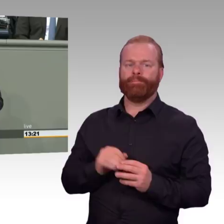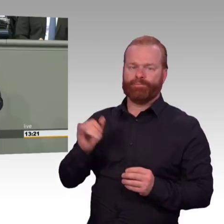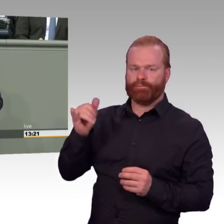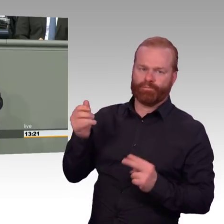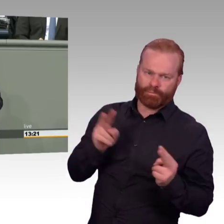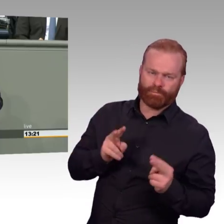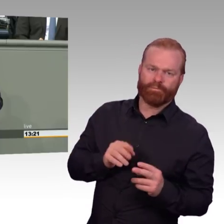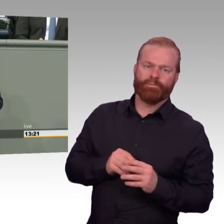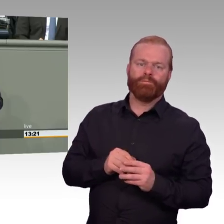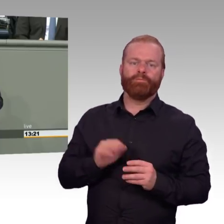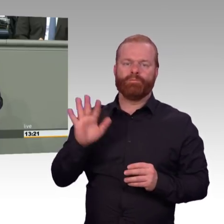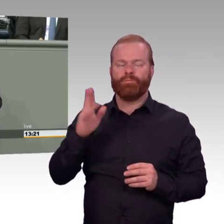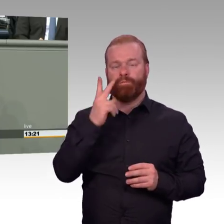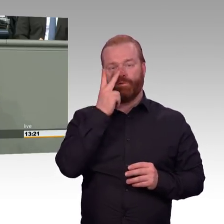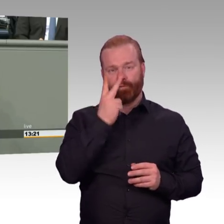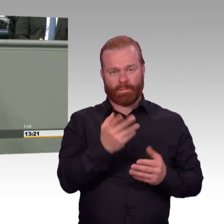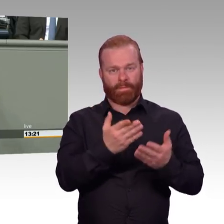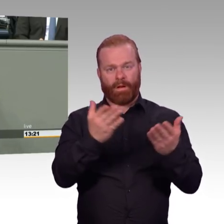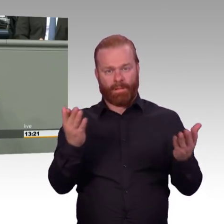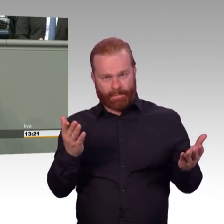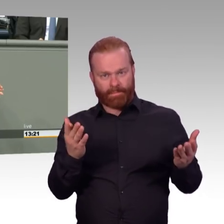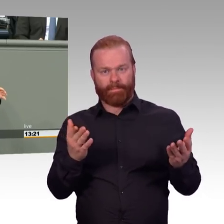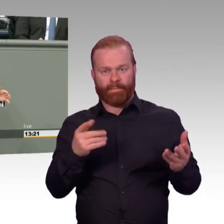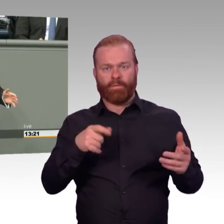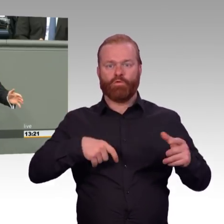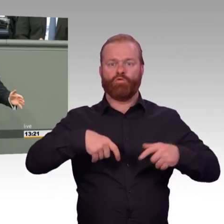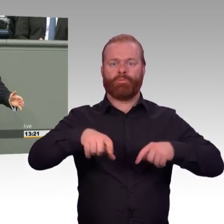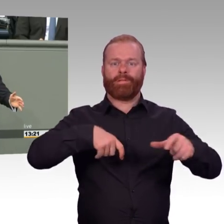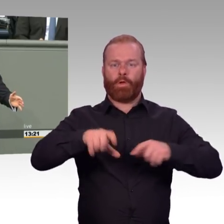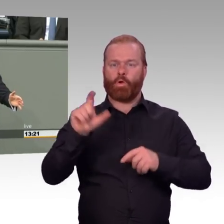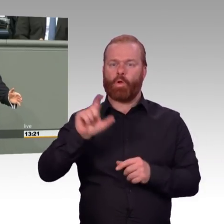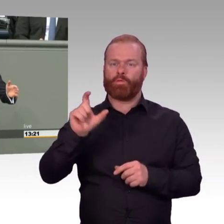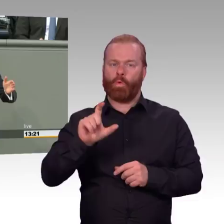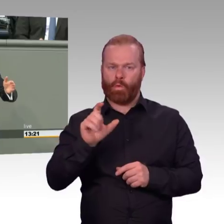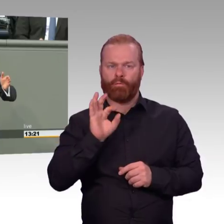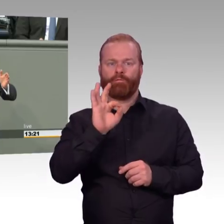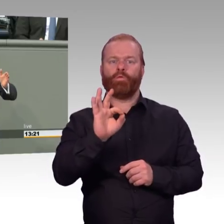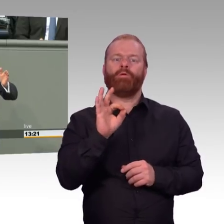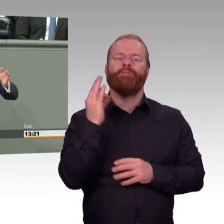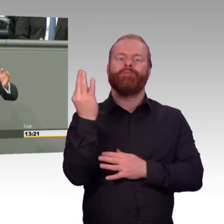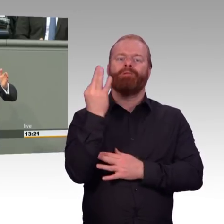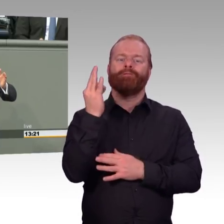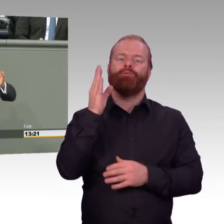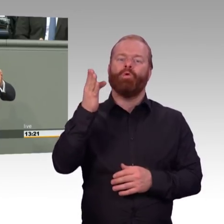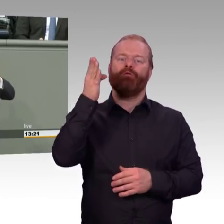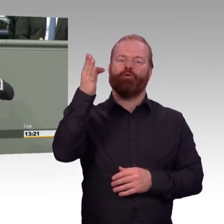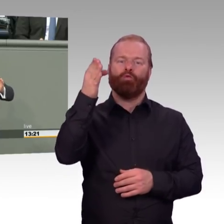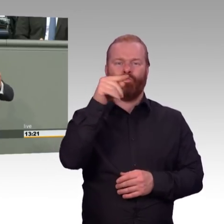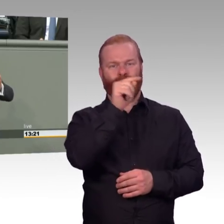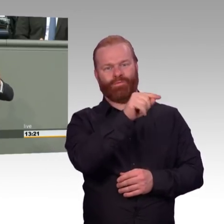verwaltet. Das darf lieber ganz ruhig sein. Was hat denn das damit jetzt zu tun? Es hat damit was zu tun, dass Schüler nie